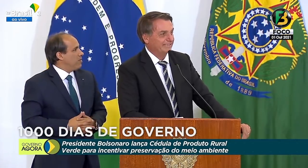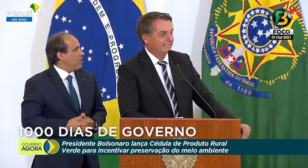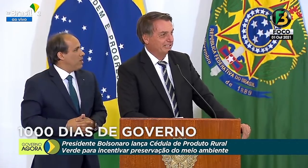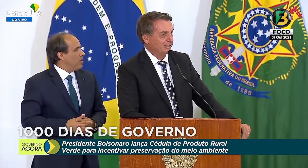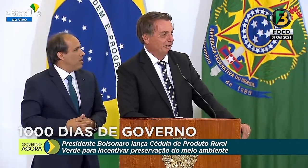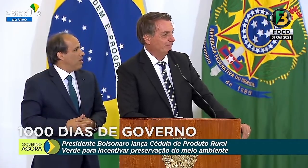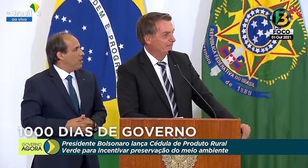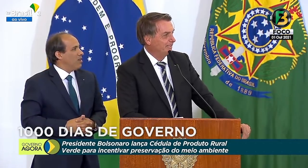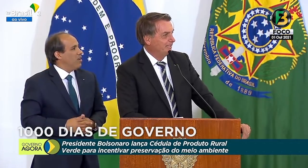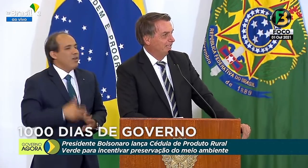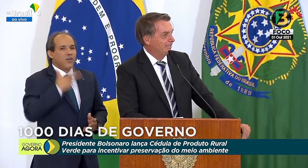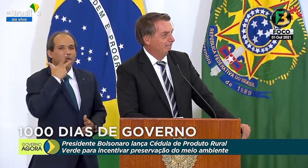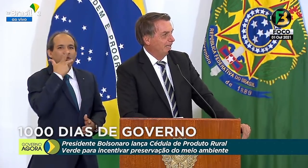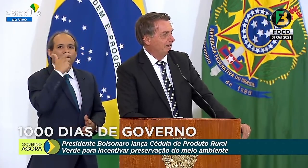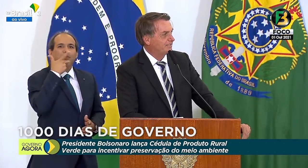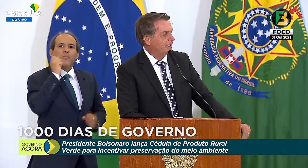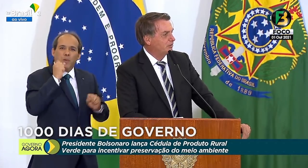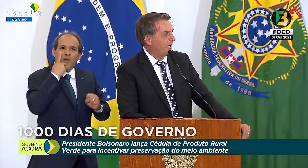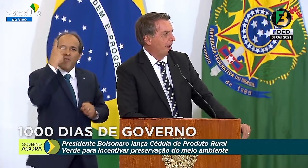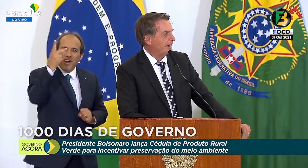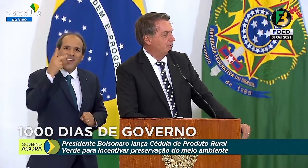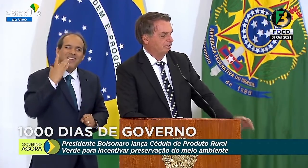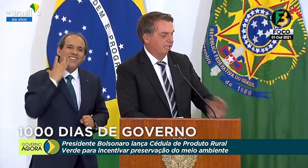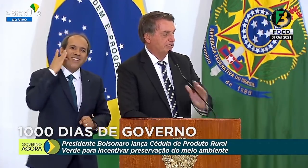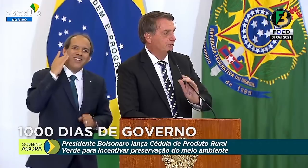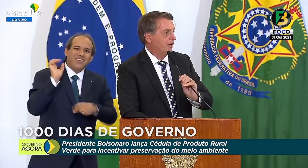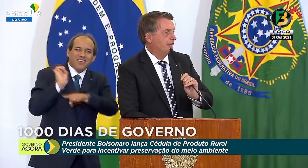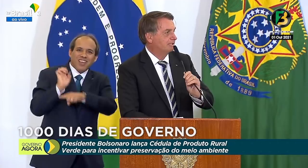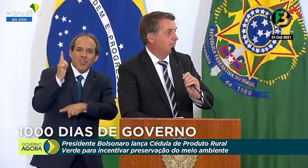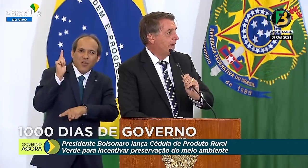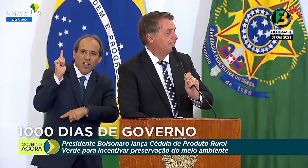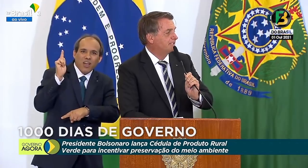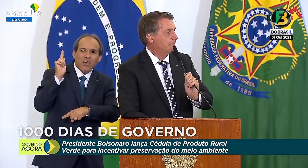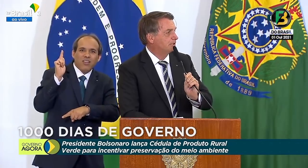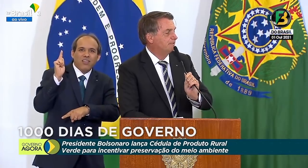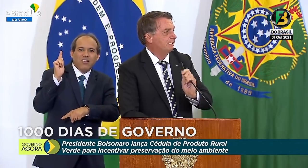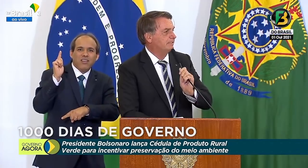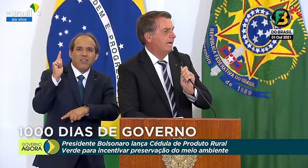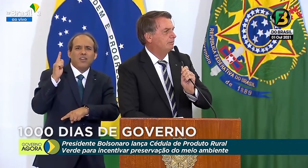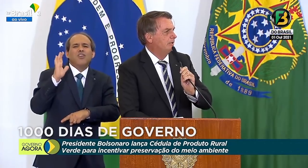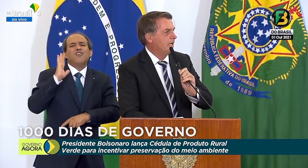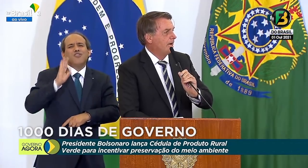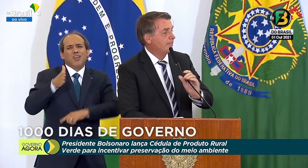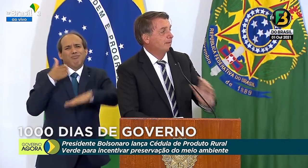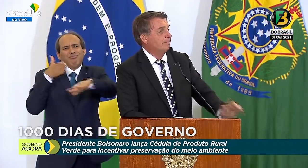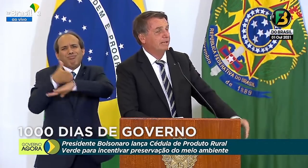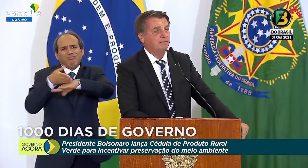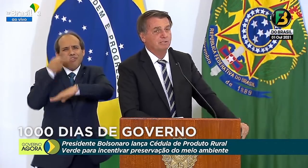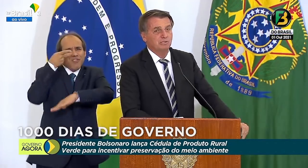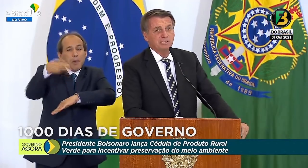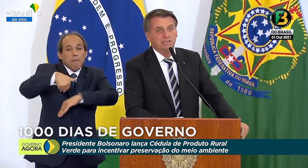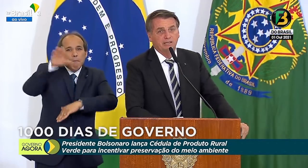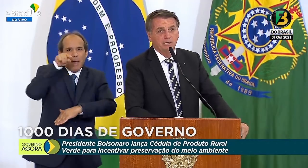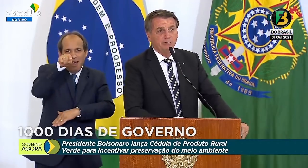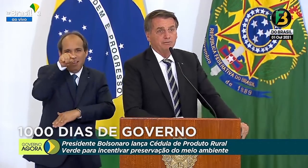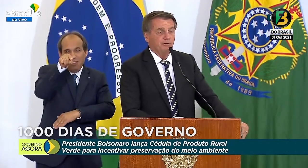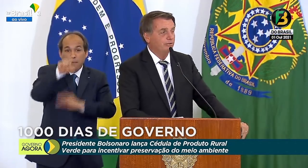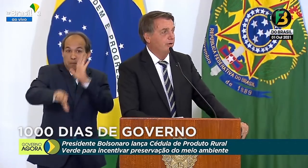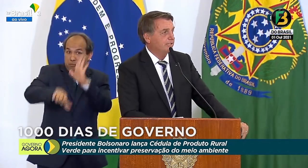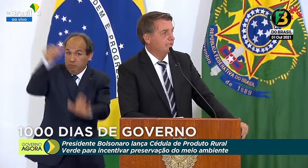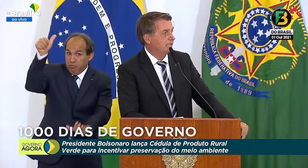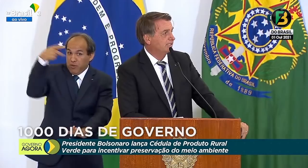Fala, Tarcísio. Está de Goiás é um dos estados que nós mais temos visitado. A primeira visita